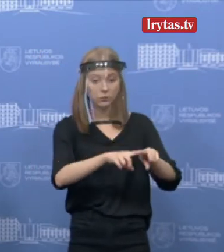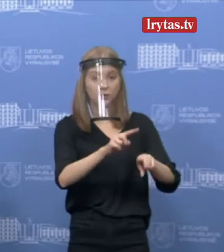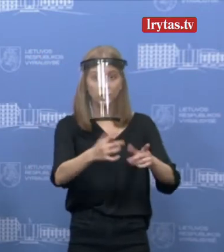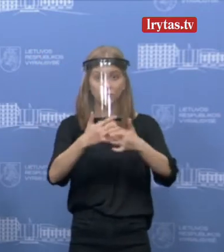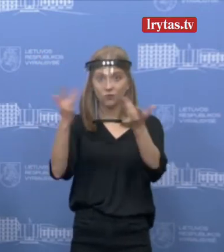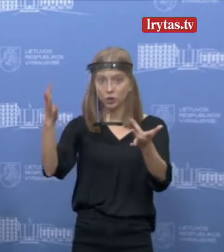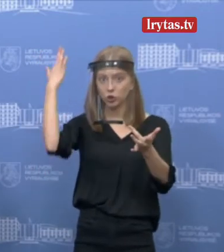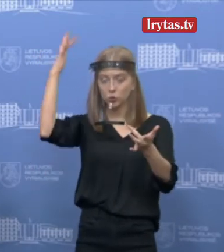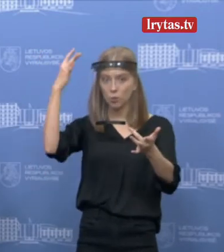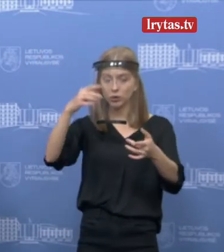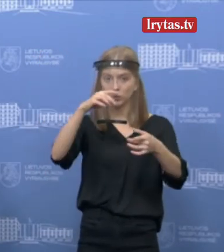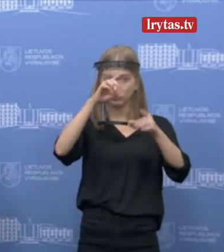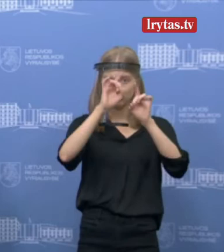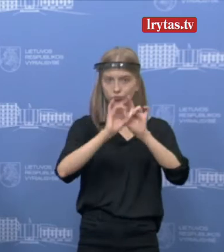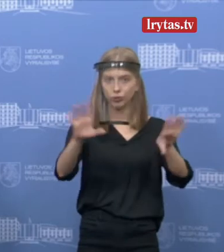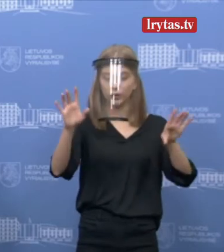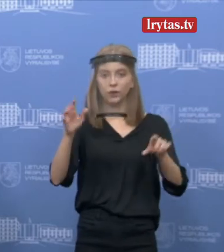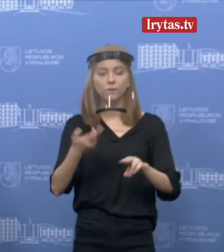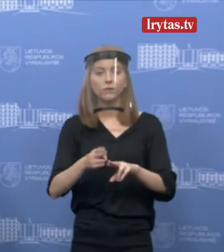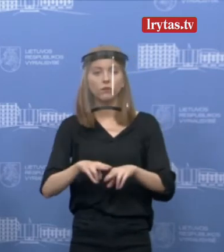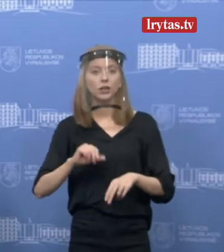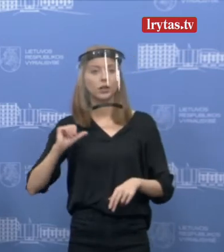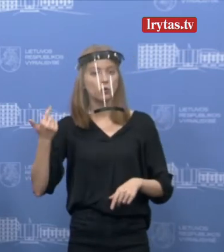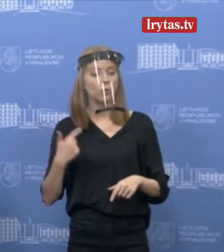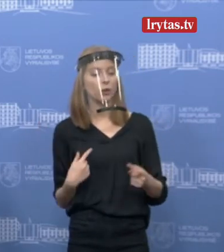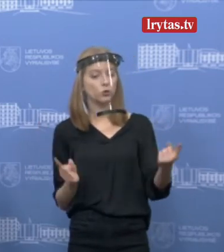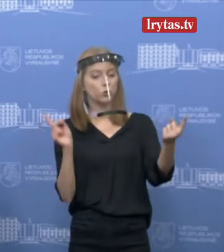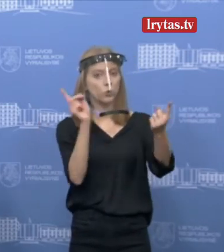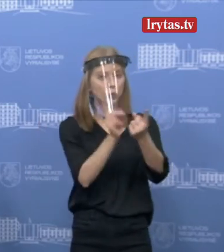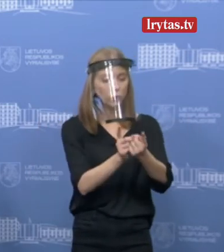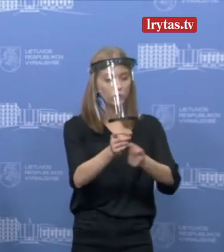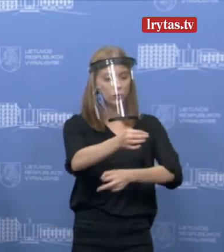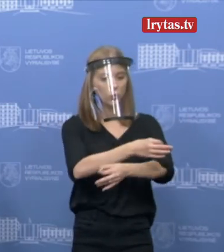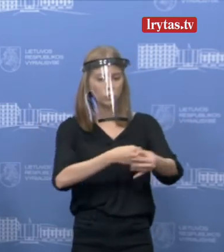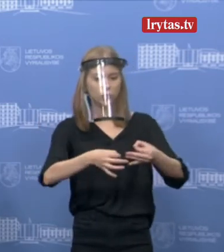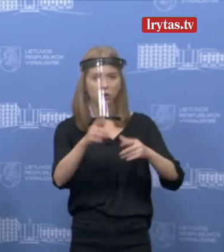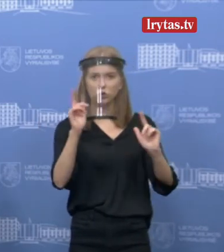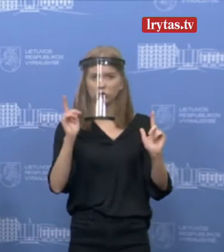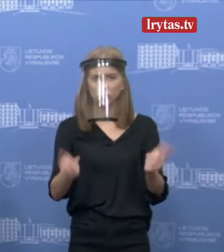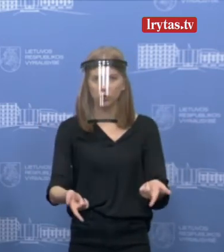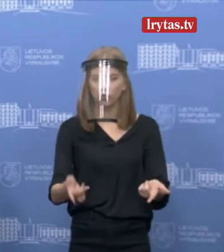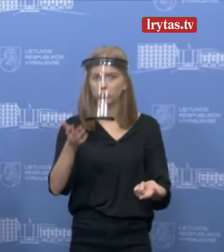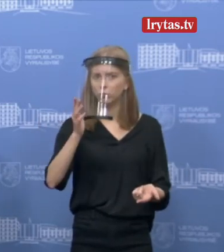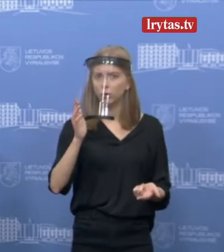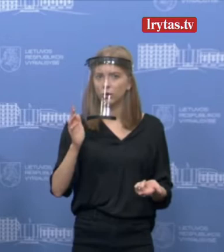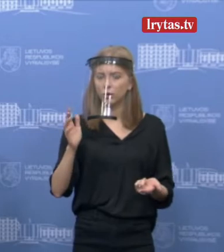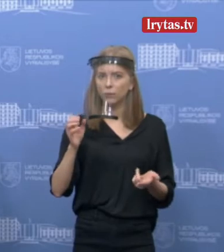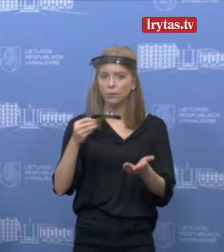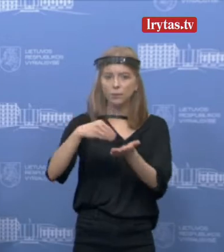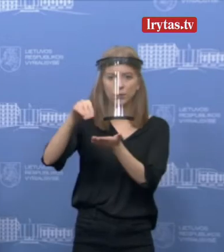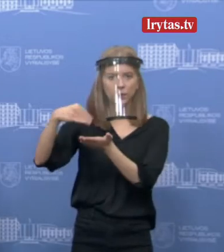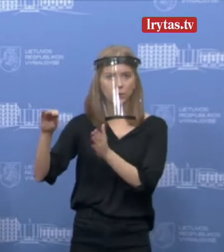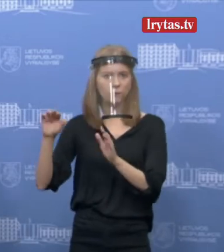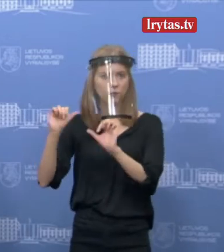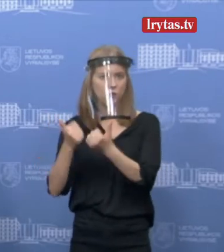kitokią nuomonę, tai mes rytoj turime tą susitikimą, kurio metu, na, išsiaiškinsime, kaip iš tikrųjų turi būti su tais pirkimais.